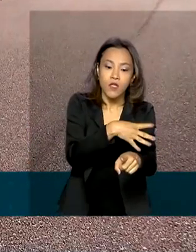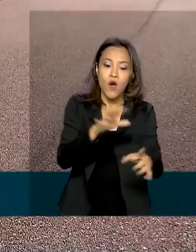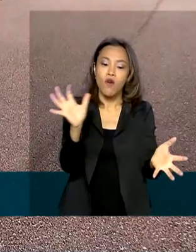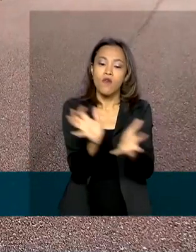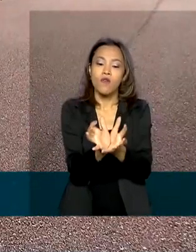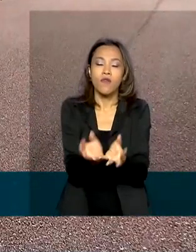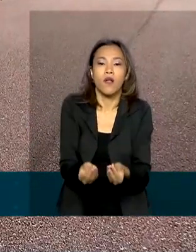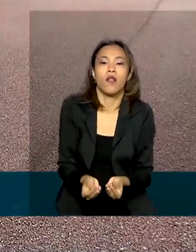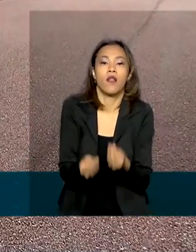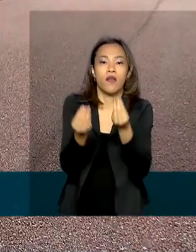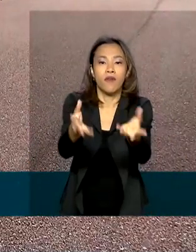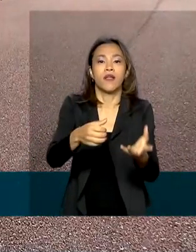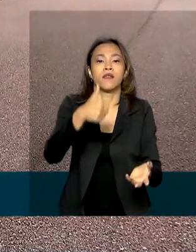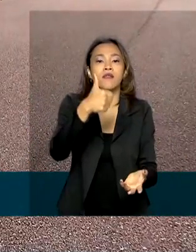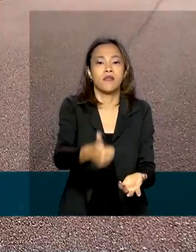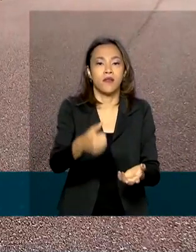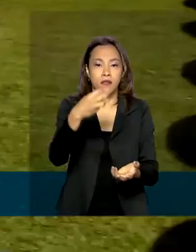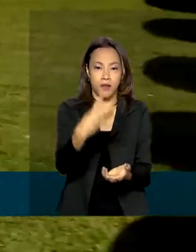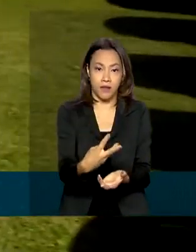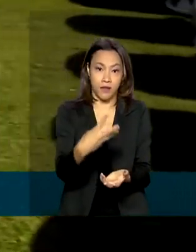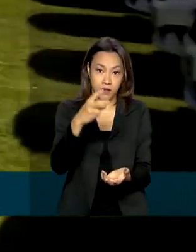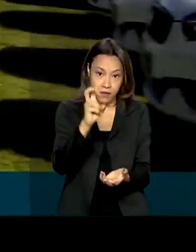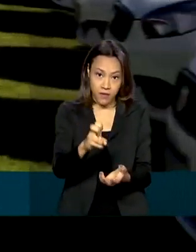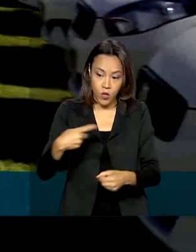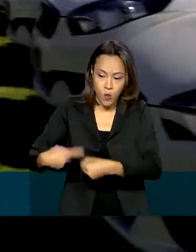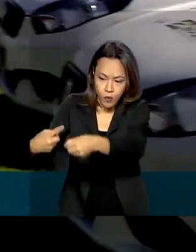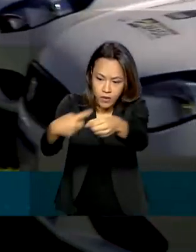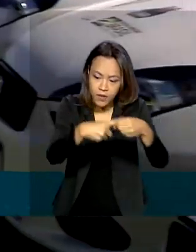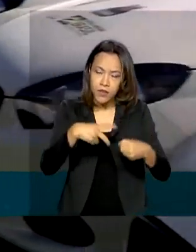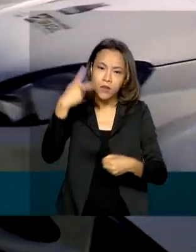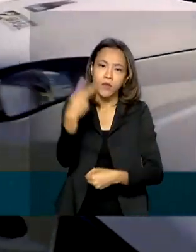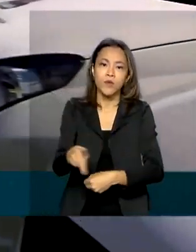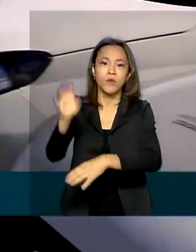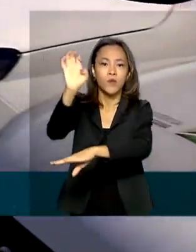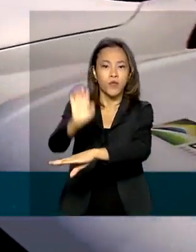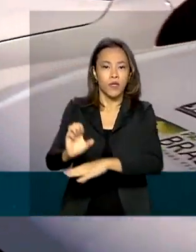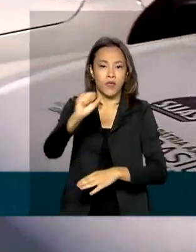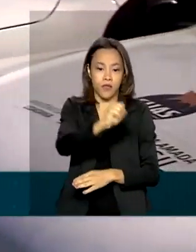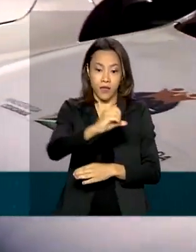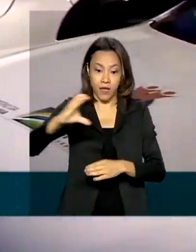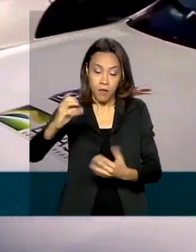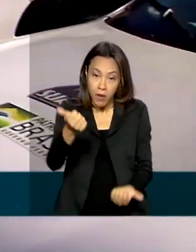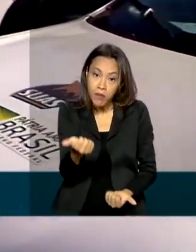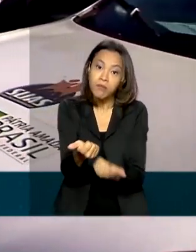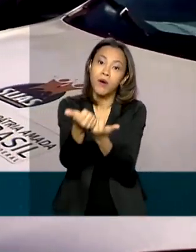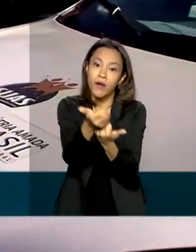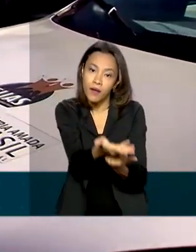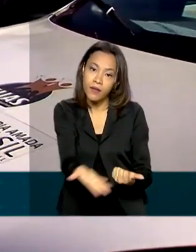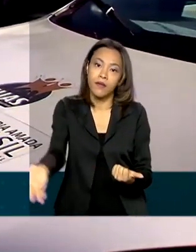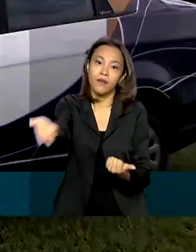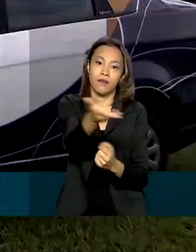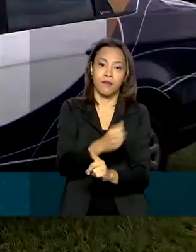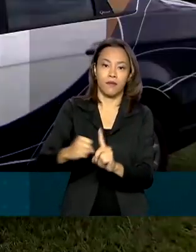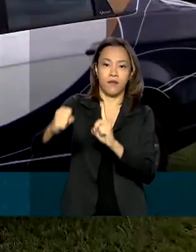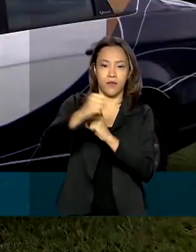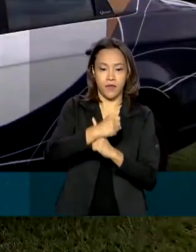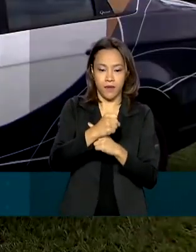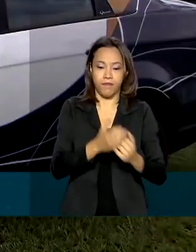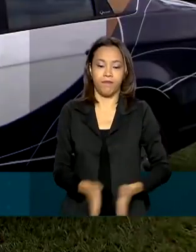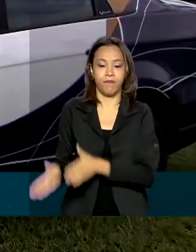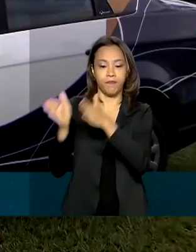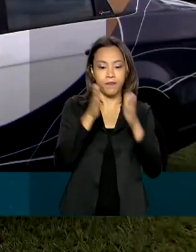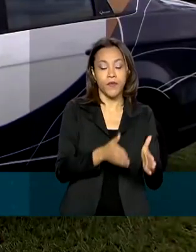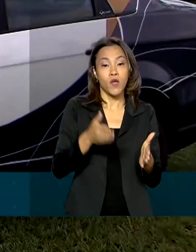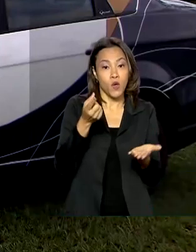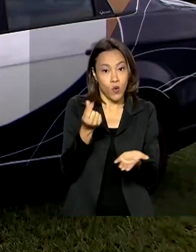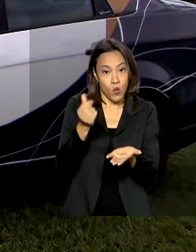135 municípios de Santa Catarina para reforçar o atendimento na rede sócio-assistencial do Estado. O investimento,